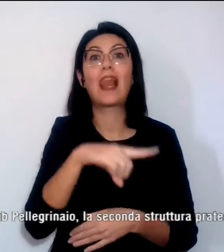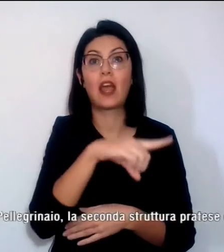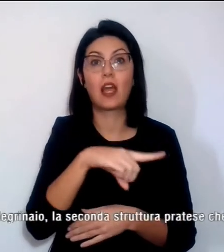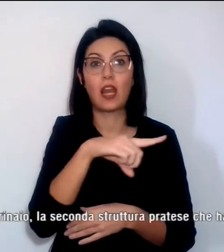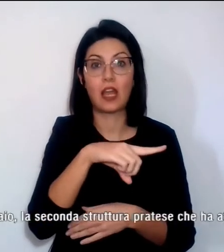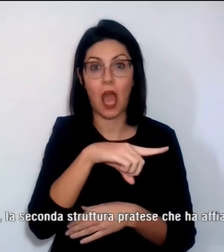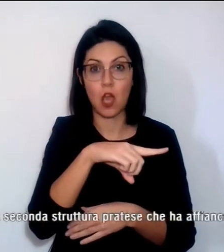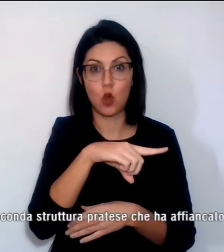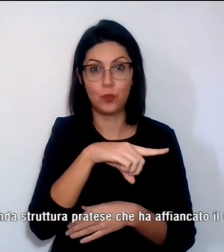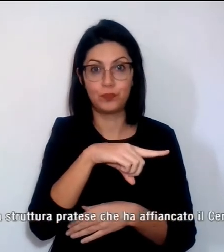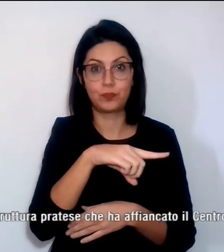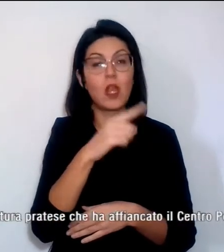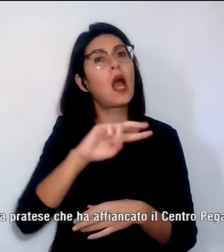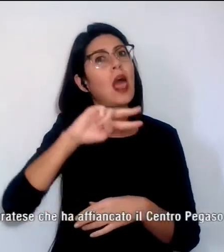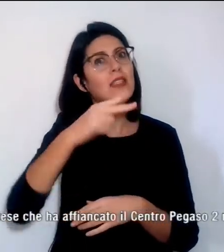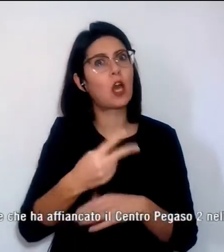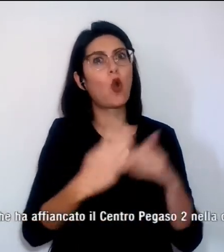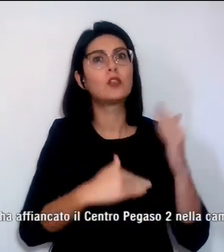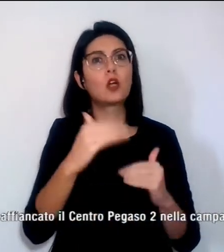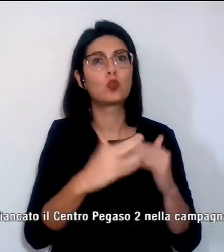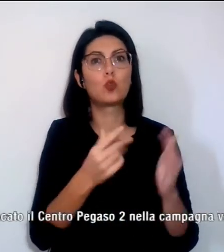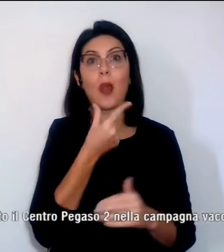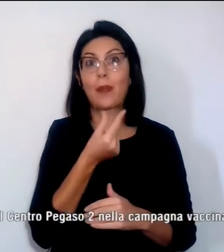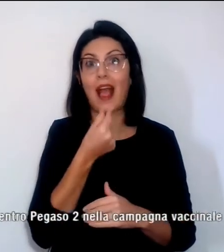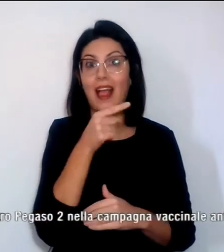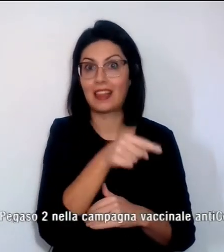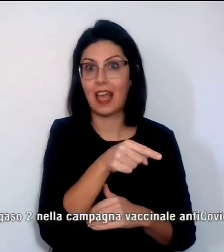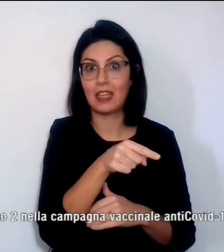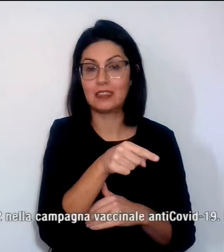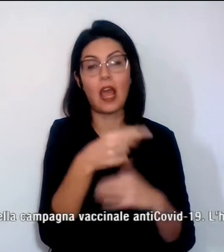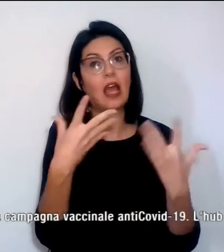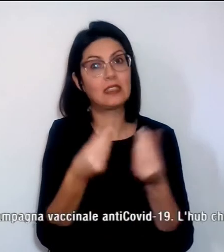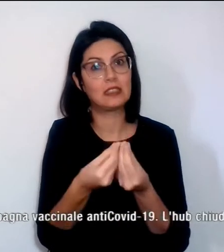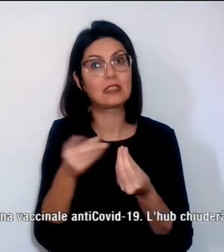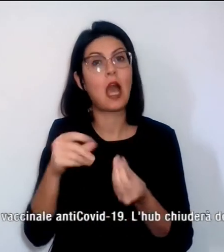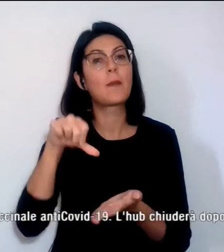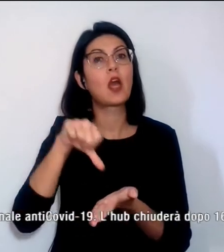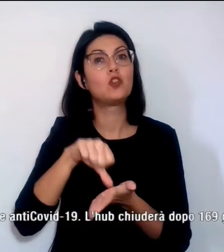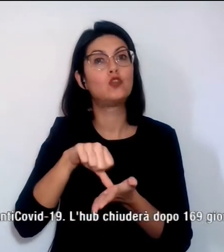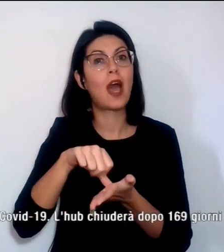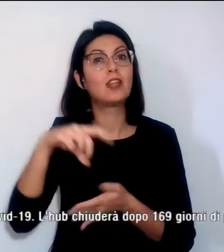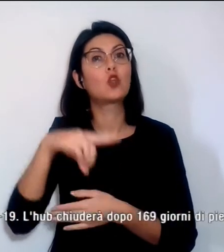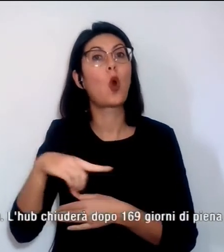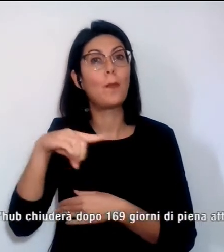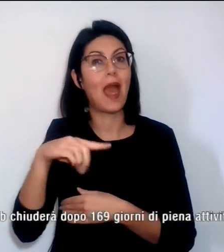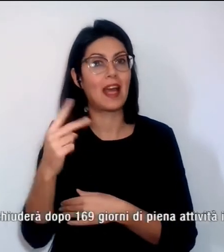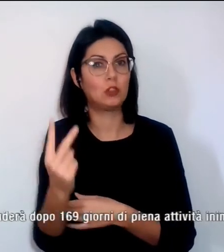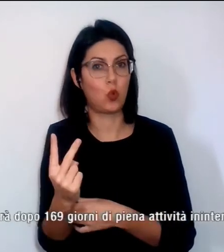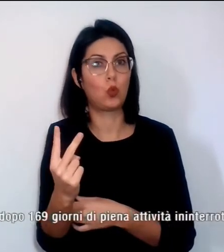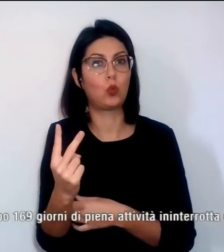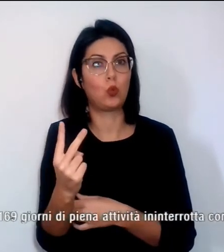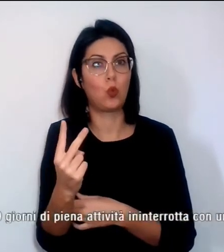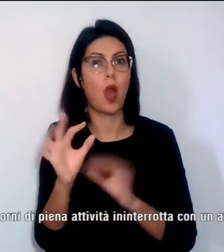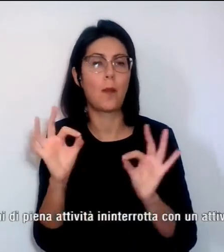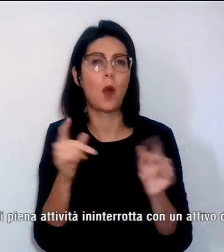seconda struttura pratese che ha affiancato il centro Pegaso 2 nella campagna